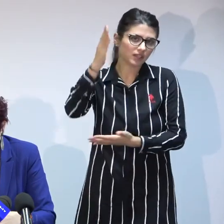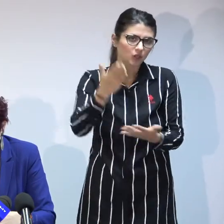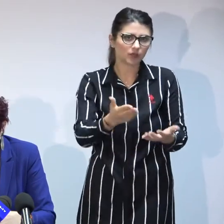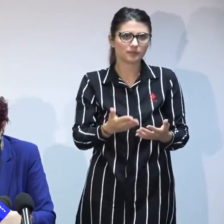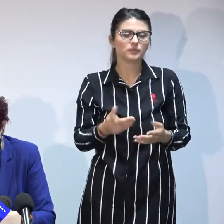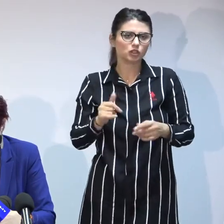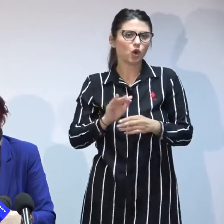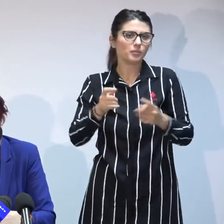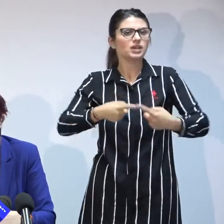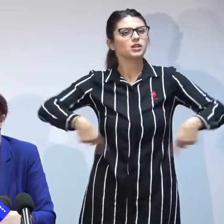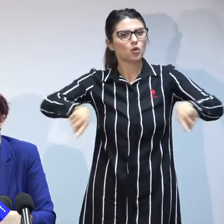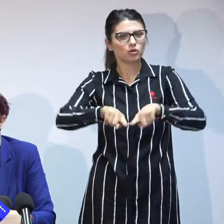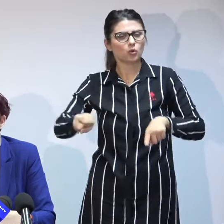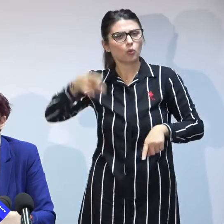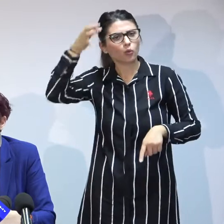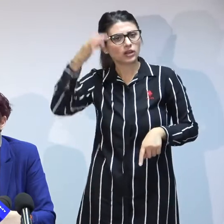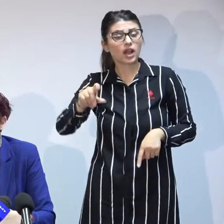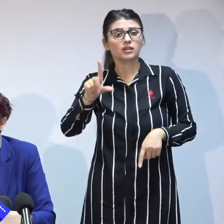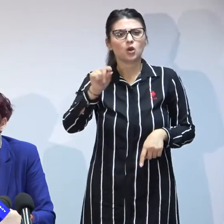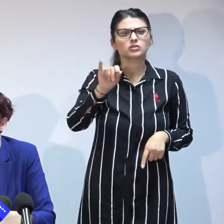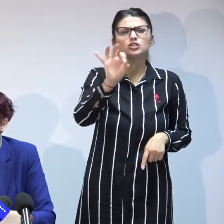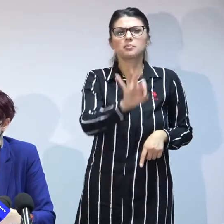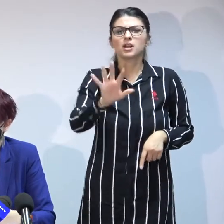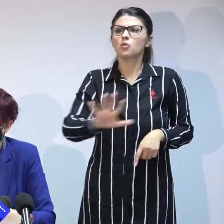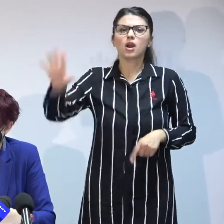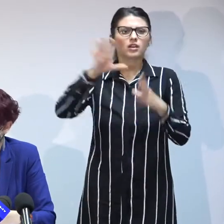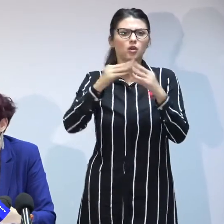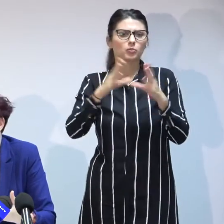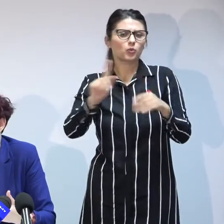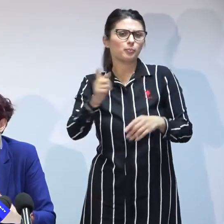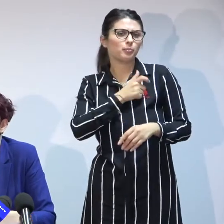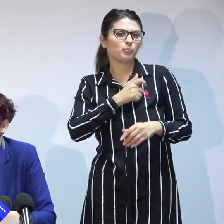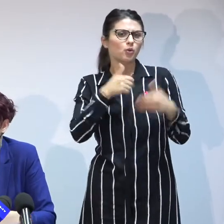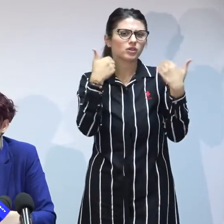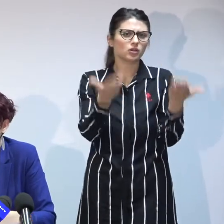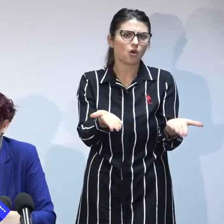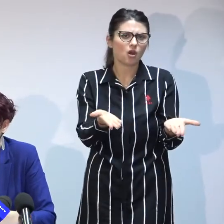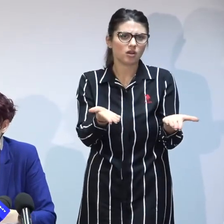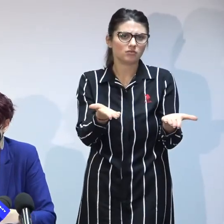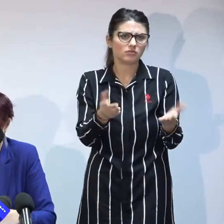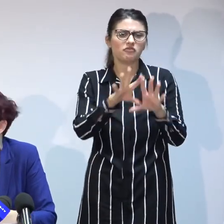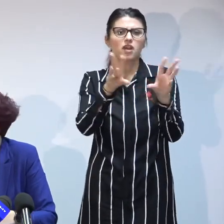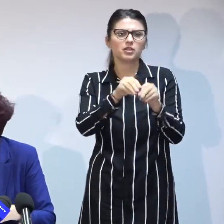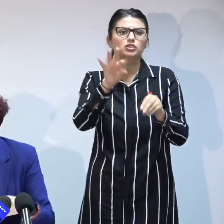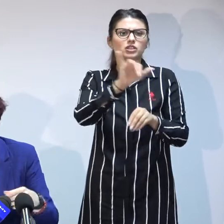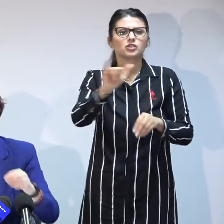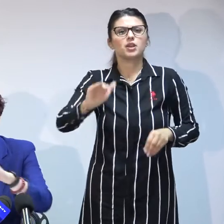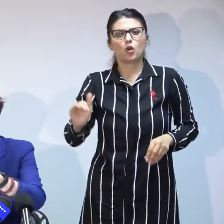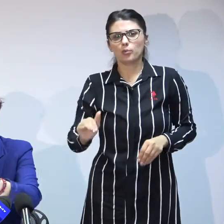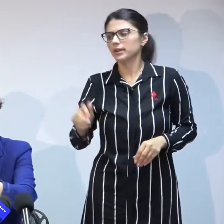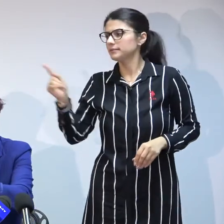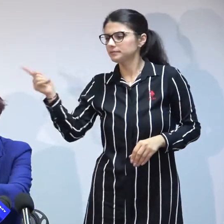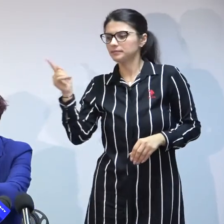copiilor noștri eu nu cred că 20 de milioane de români nu pot oferi familie la 50 de mii de copii și dacă am privit Mădălina